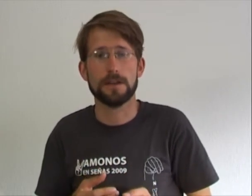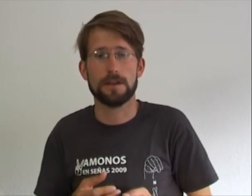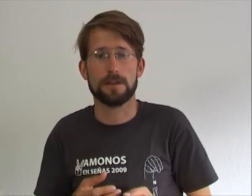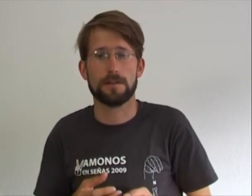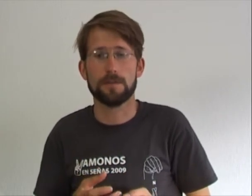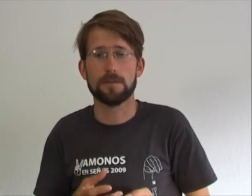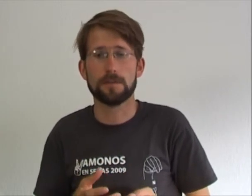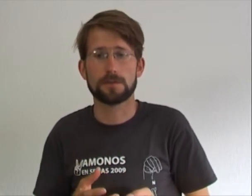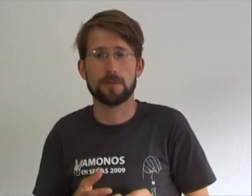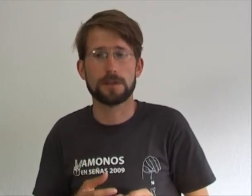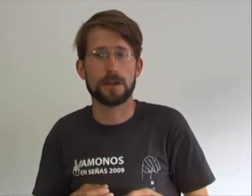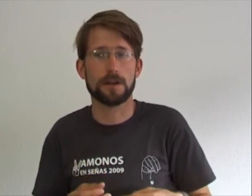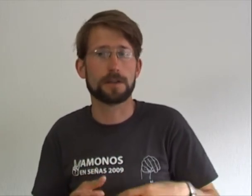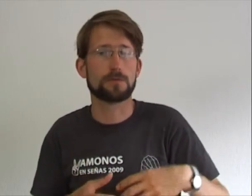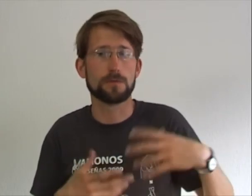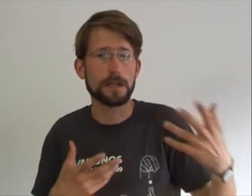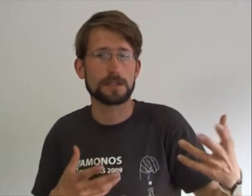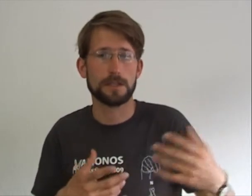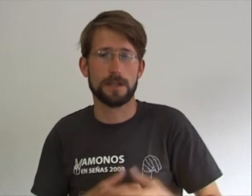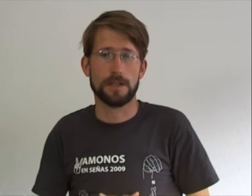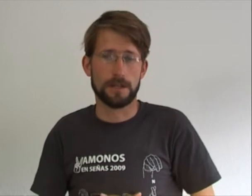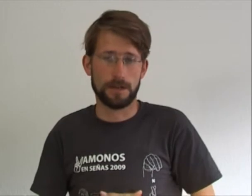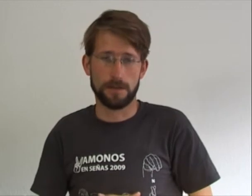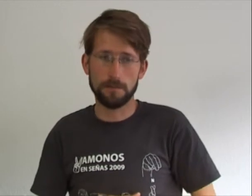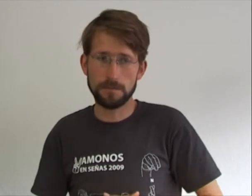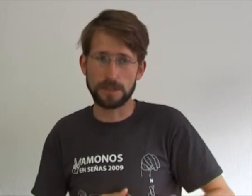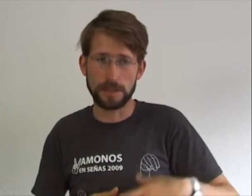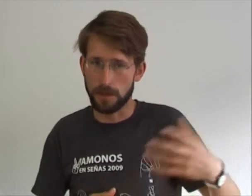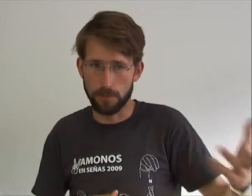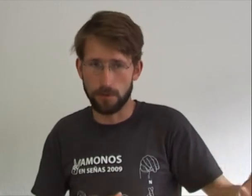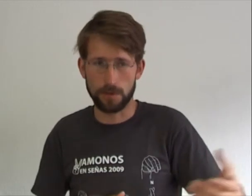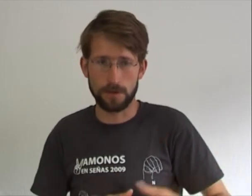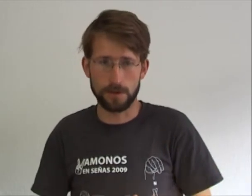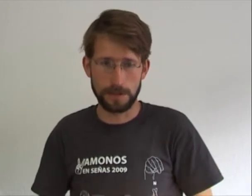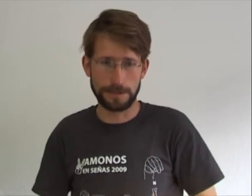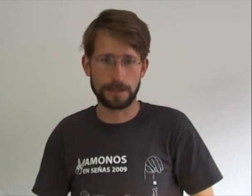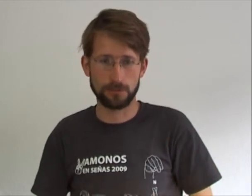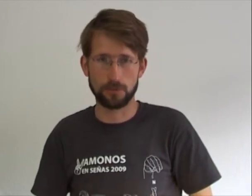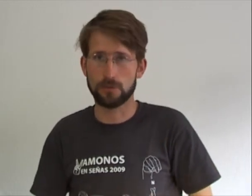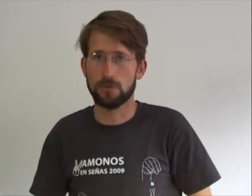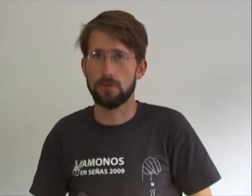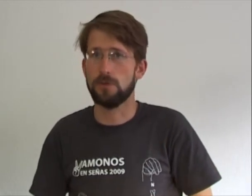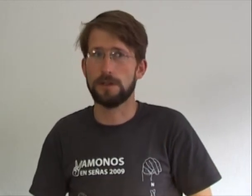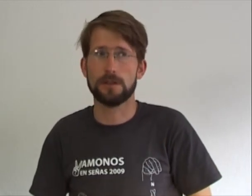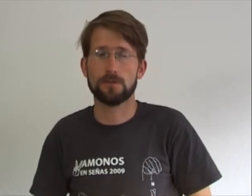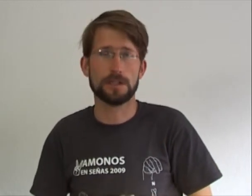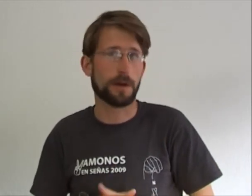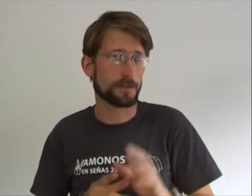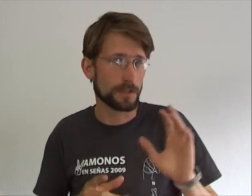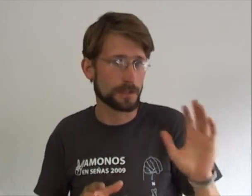podemos comunicar incluso más. Si sea por el desayuno o en algunas pausas,